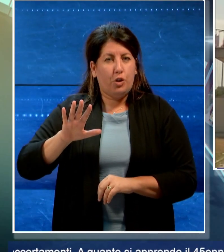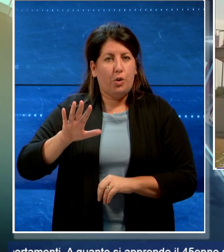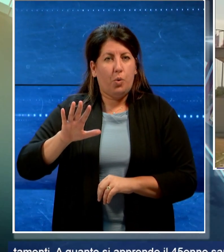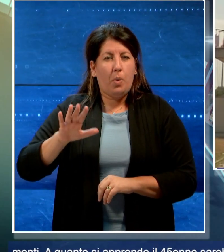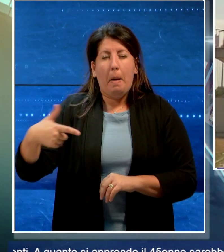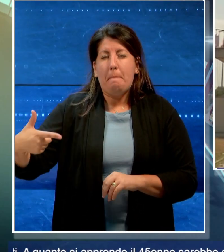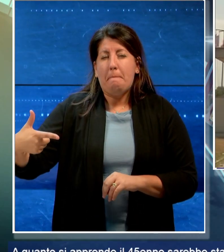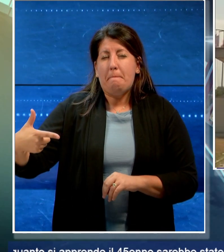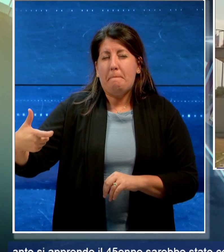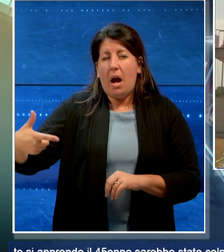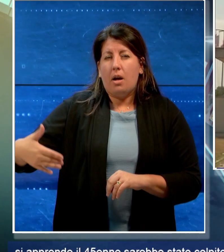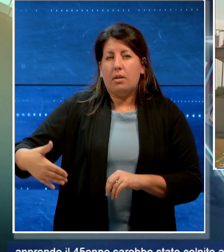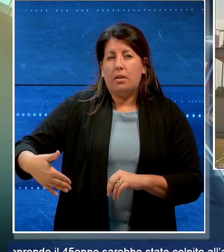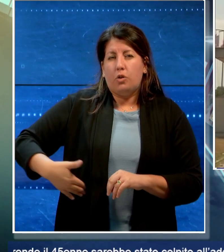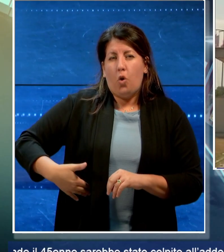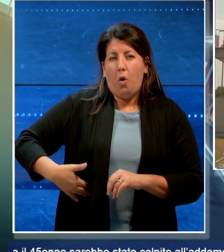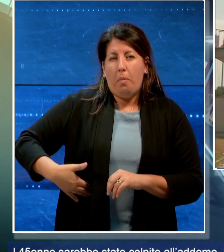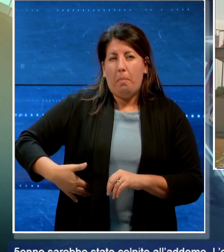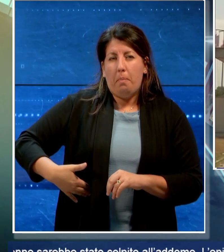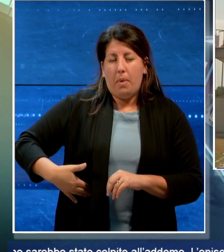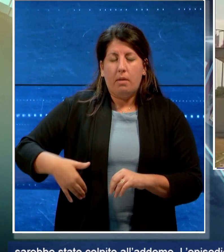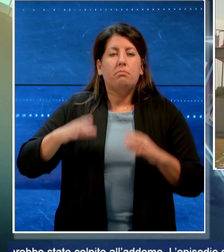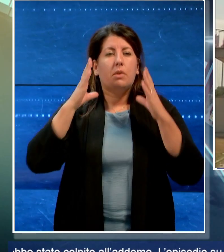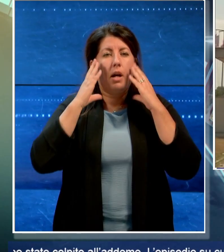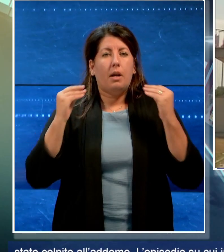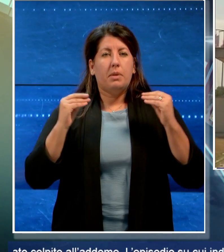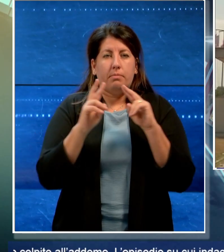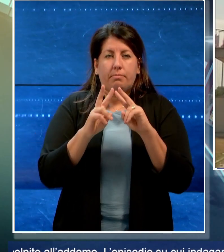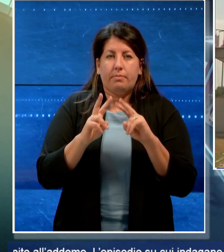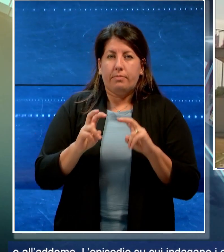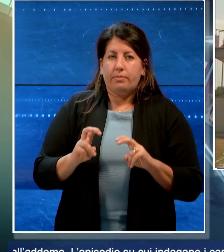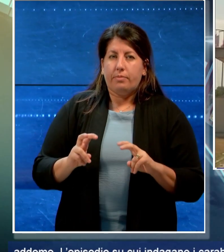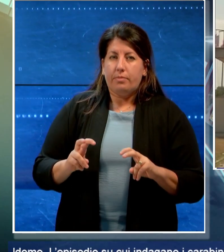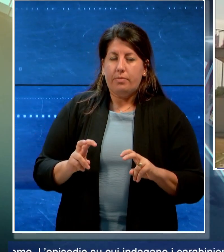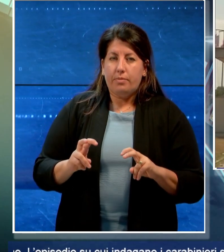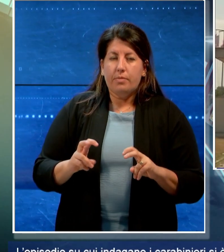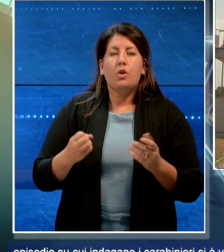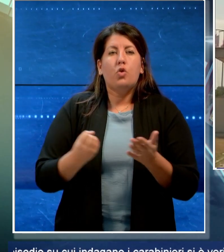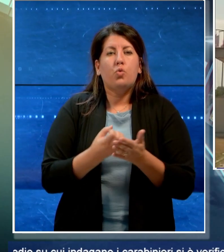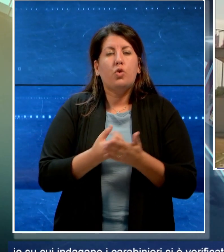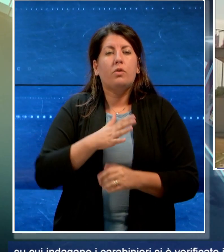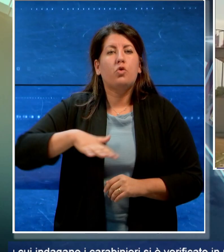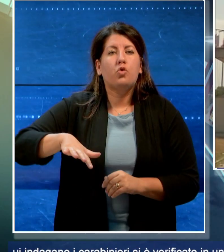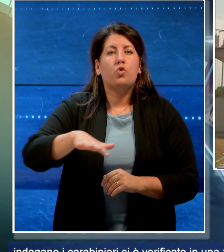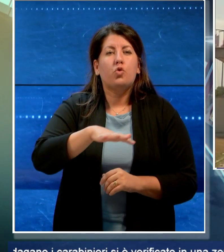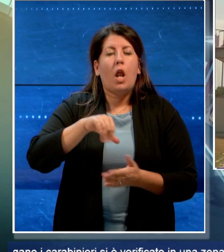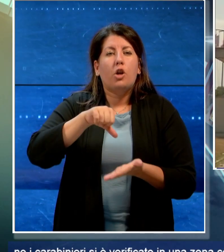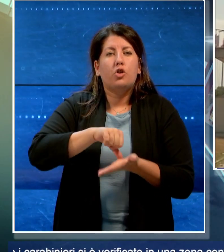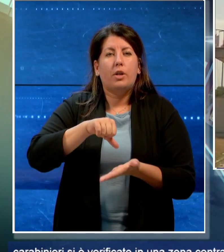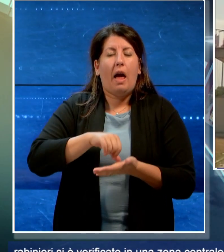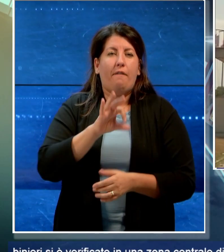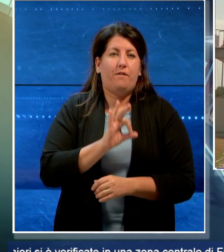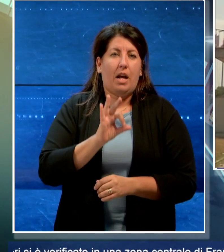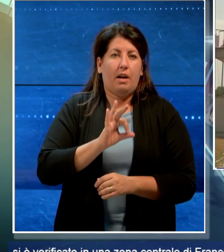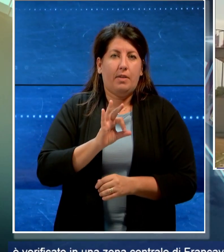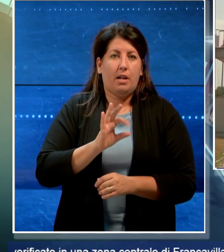all'addome. L'episodio su cui indagano i carabinieri si è verificato in una zona centrale di Francavilla. I